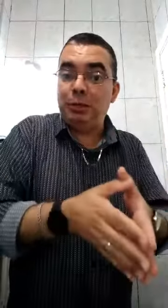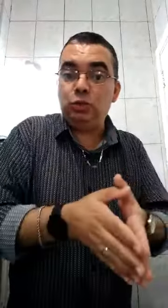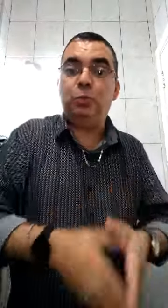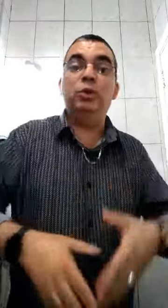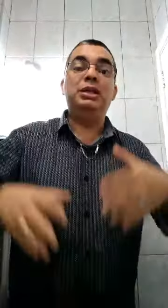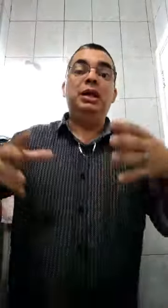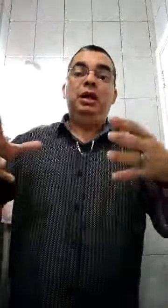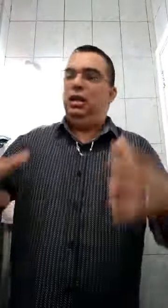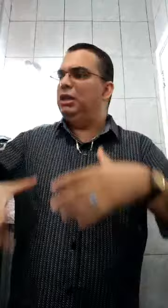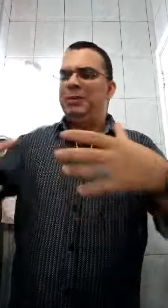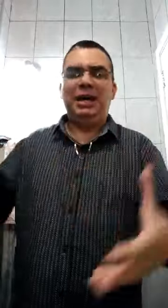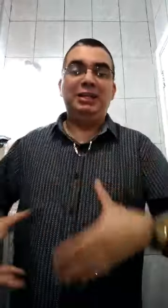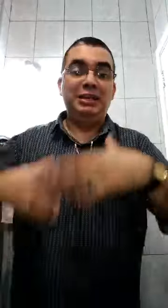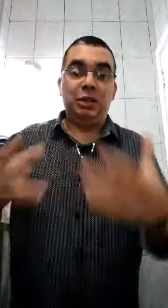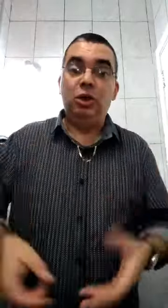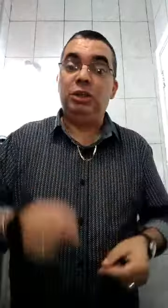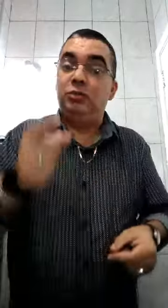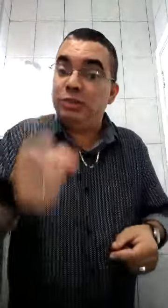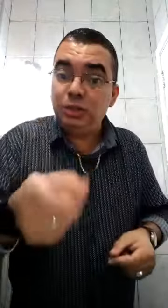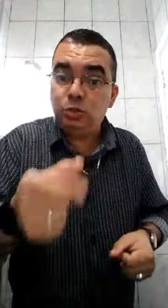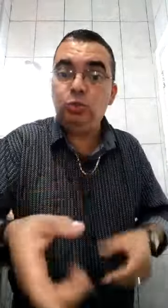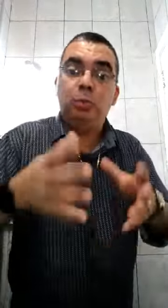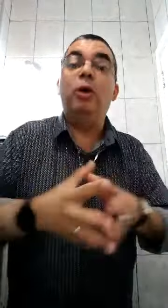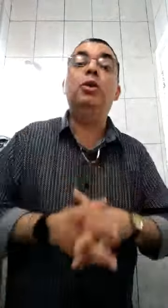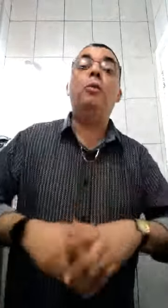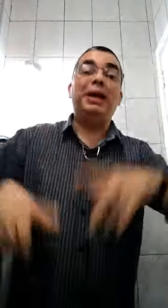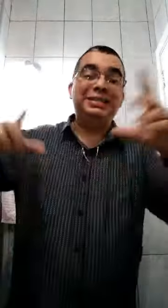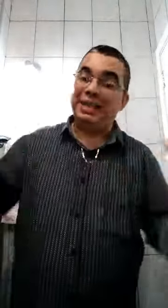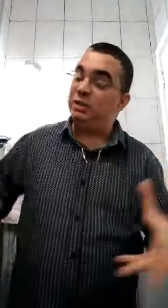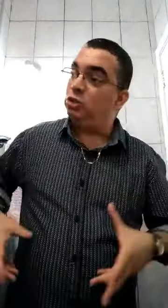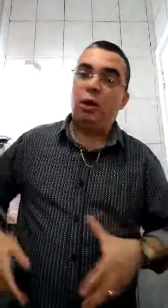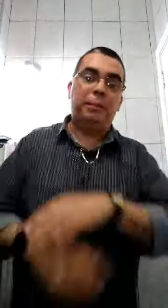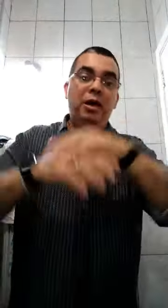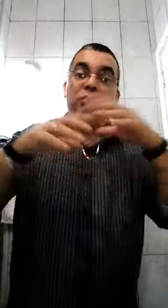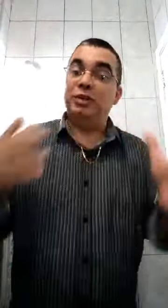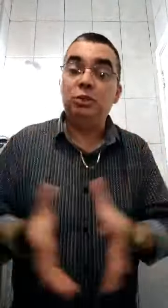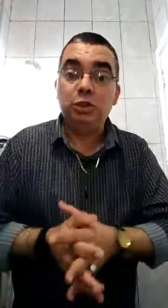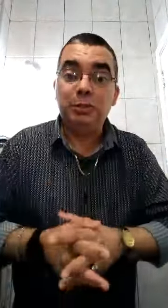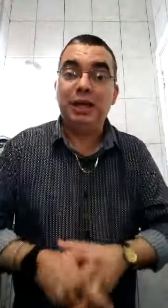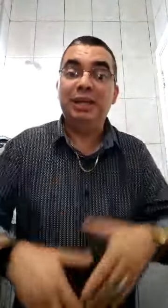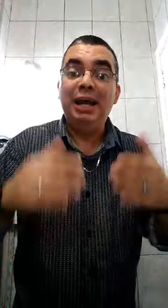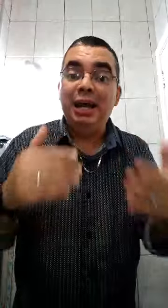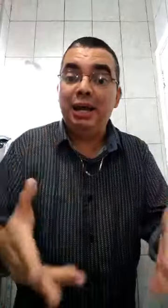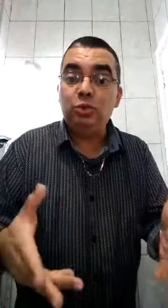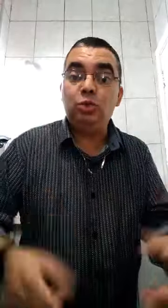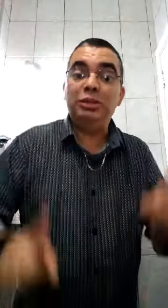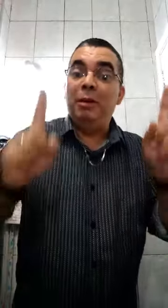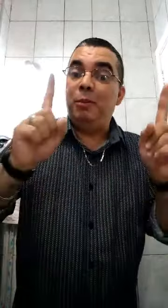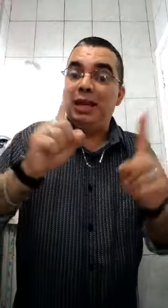pra sua esposa. E as brincadeiras eróticas, vocês juntos podem comprar sex shop, fazer suas brincadeiras entre os dois. Porque